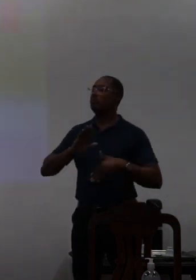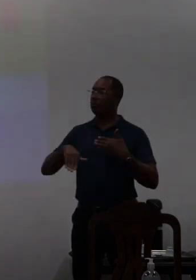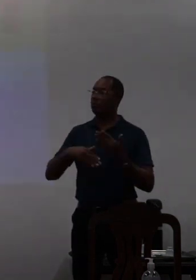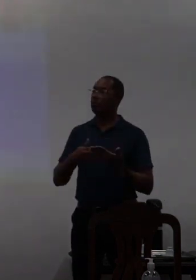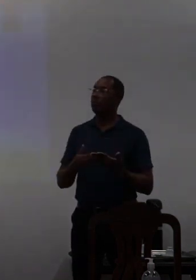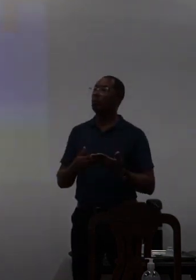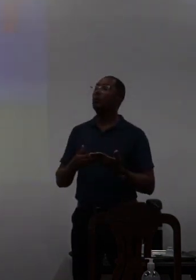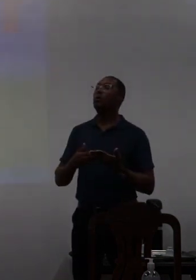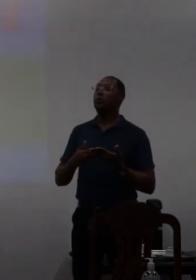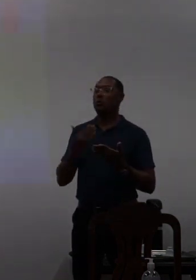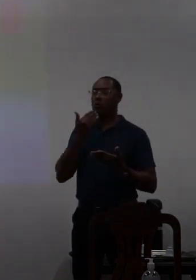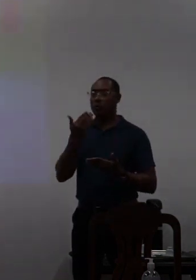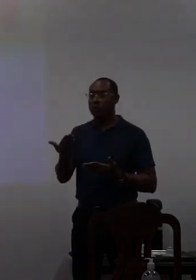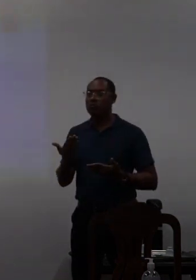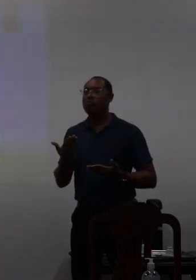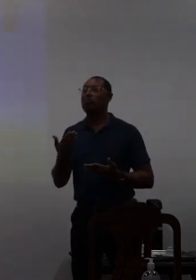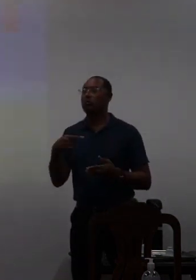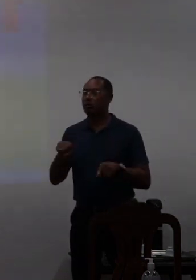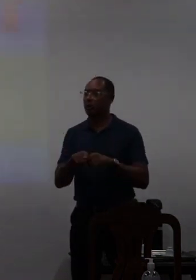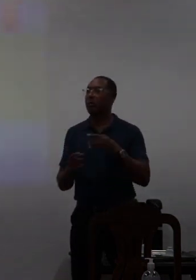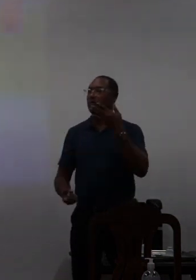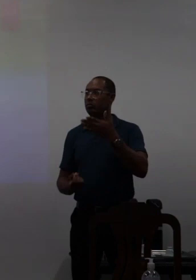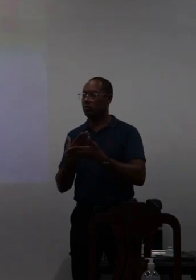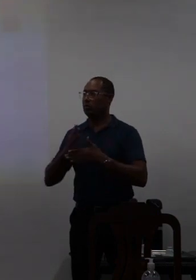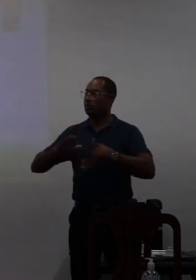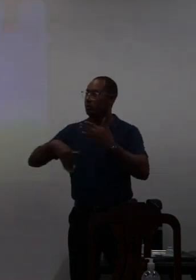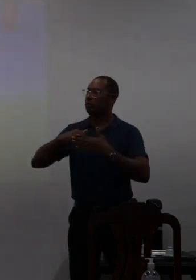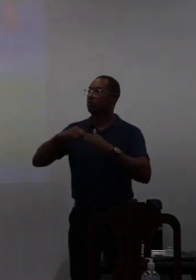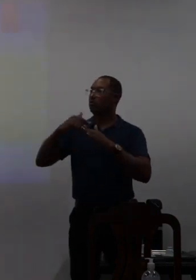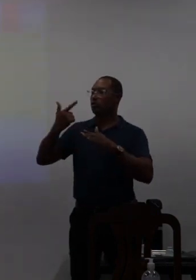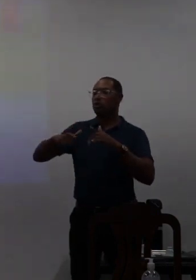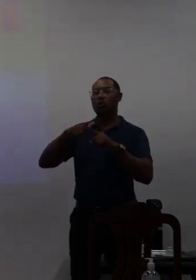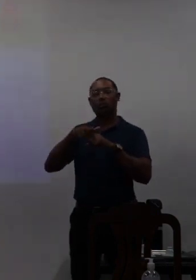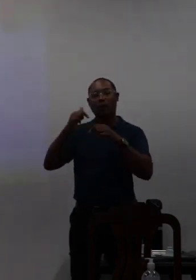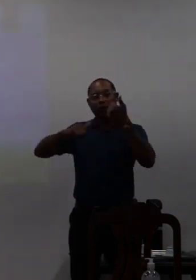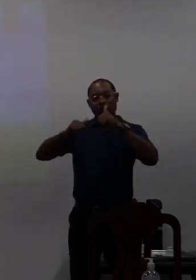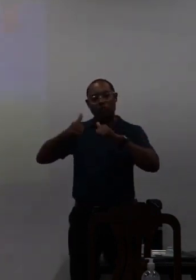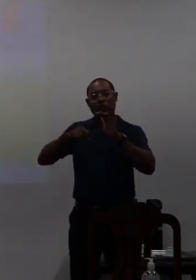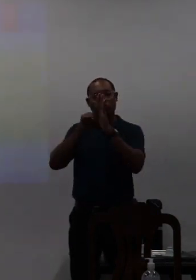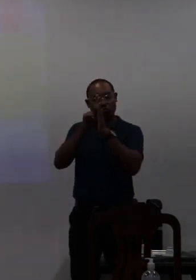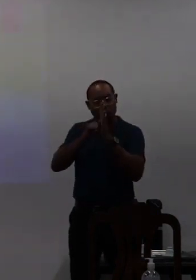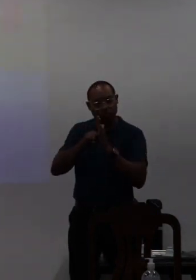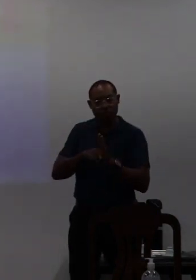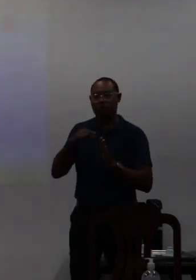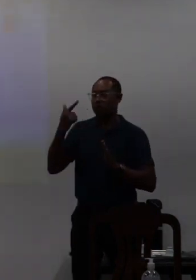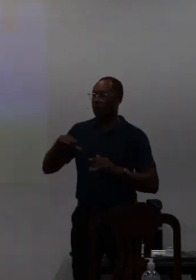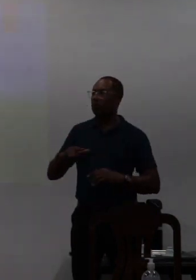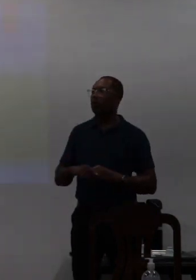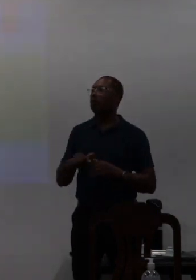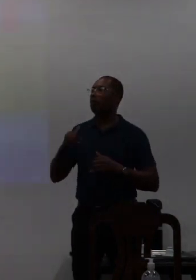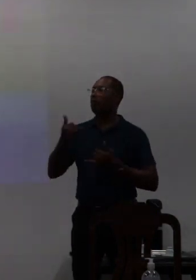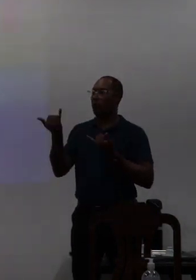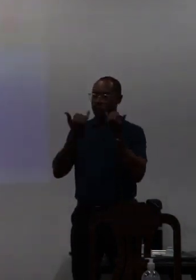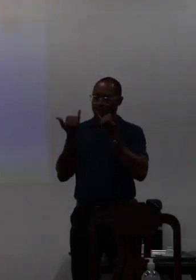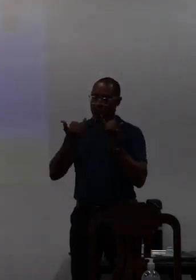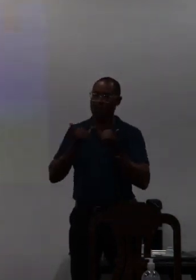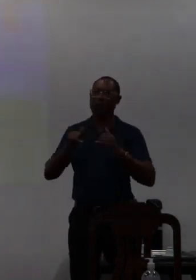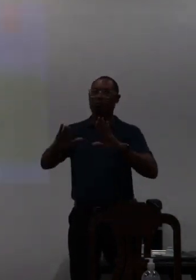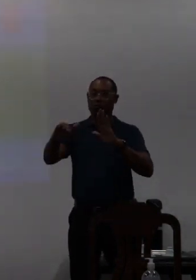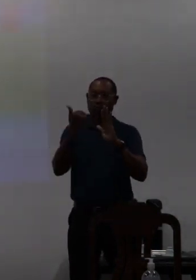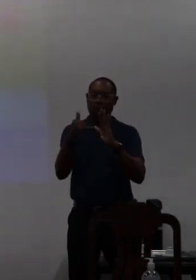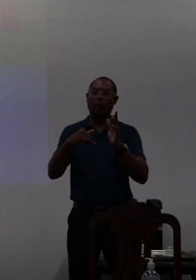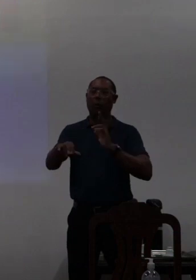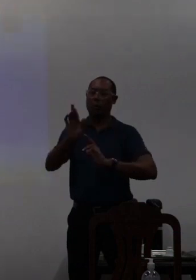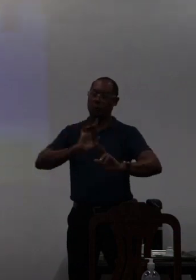disso também com a demanda que surgiu durante o processo de revisão depois nós vamos discutir com as informações que vieram com os